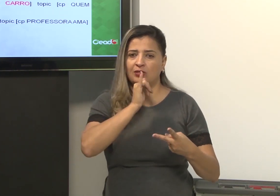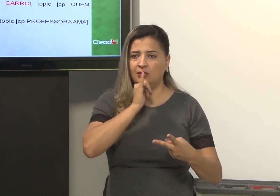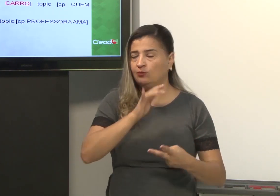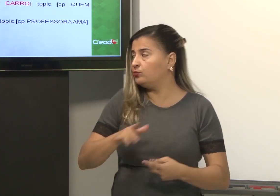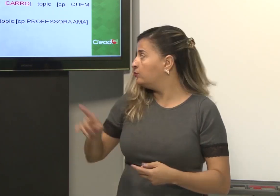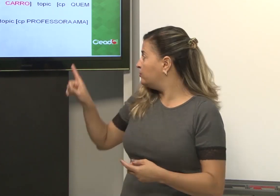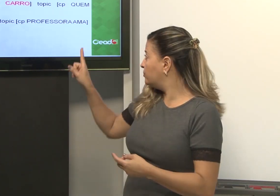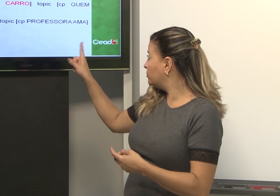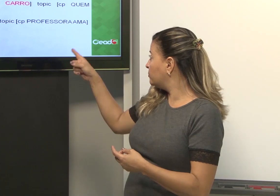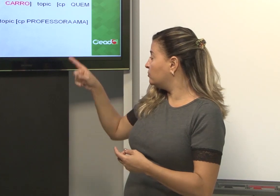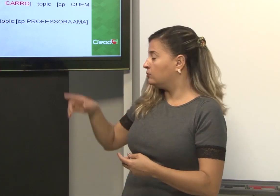temos outro exemplo.